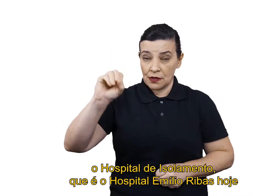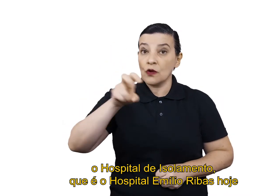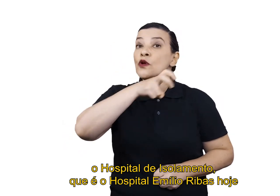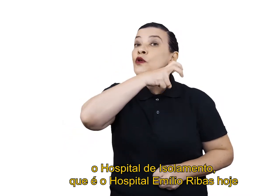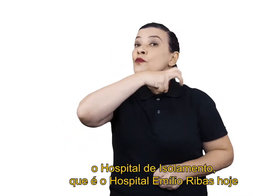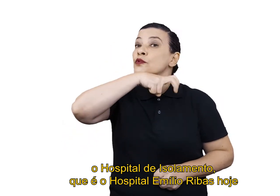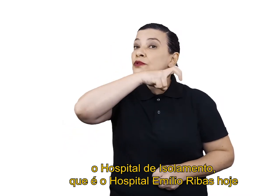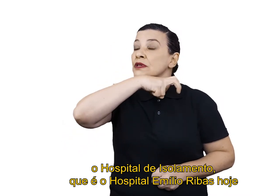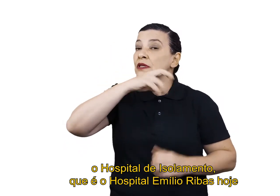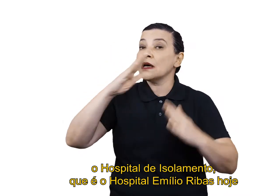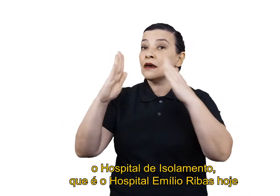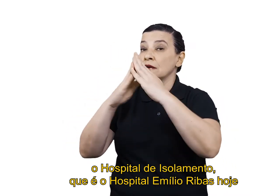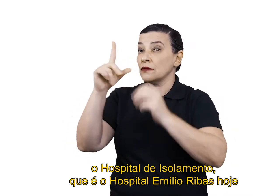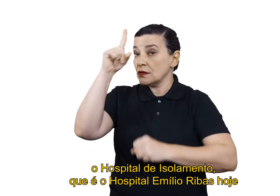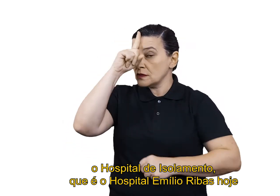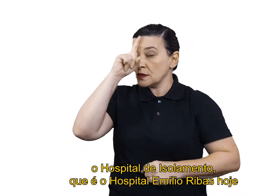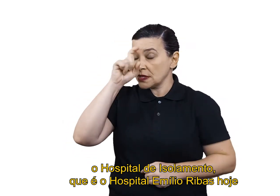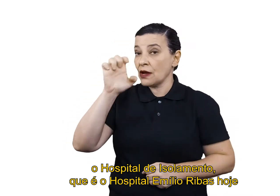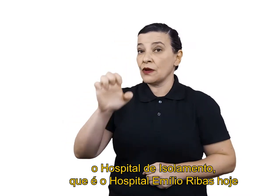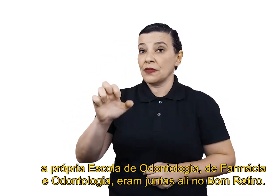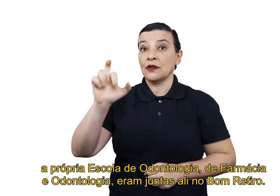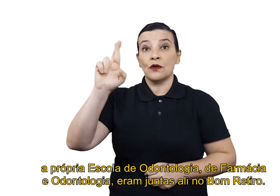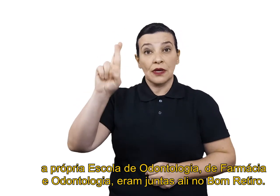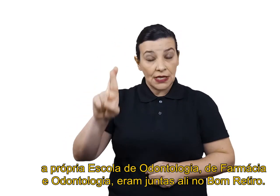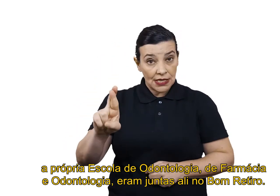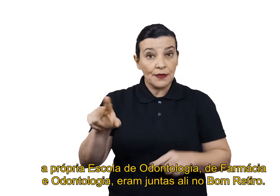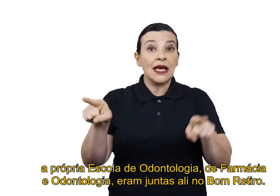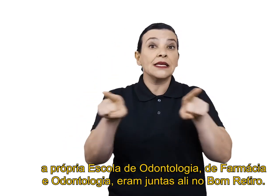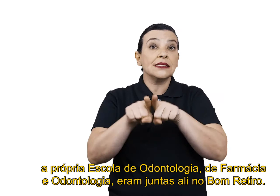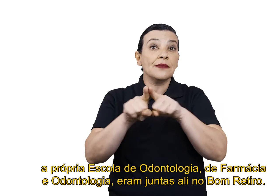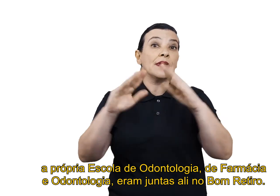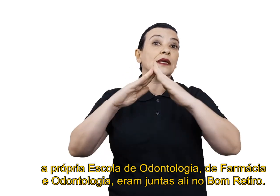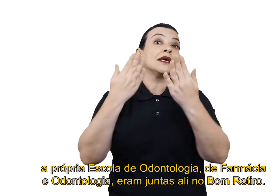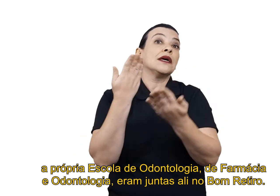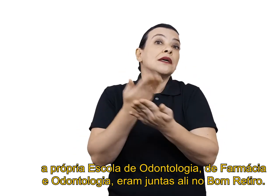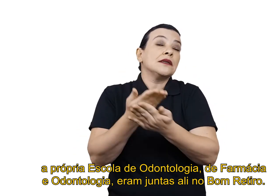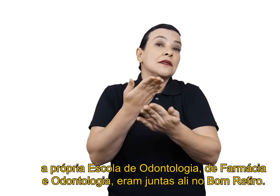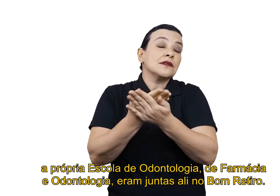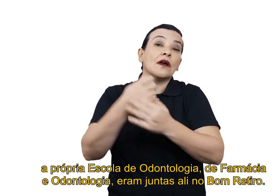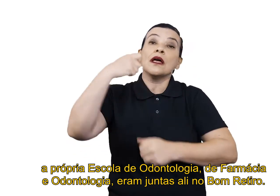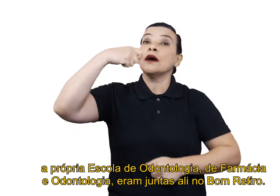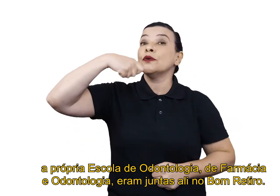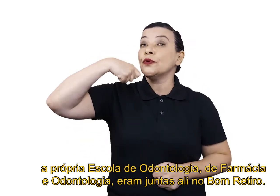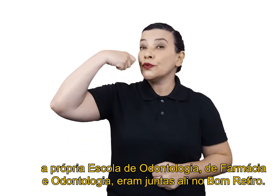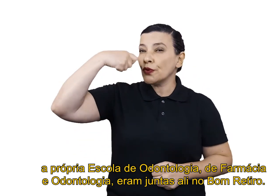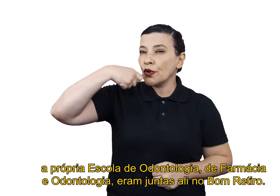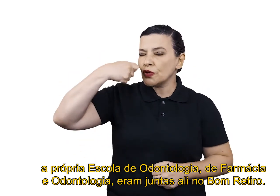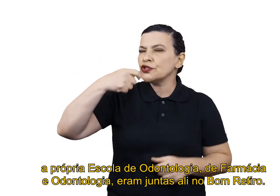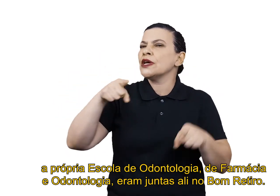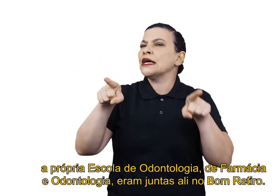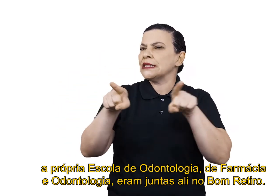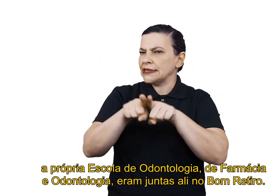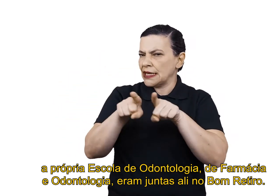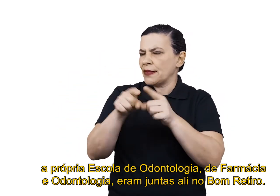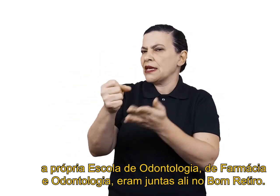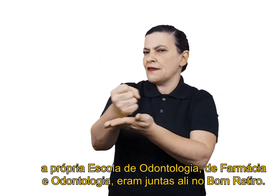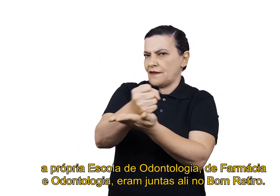Isolamento, que é o Hospital Emílio Ribas hoje, a própria escola de odontologia, e